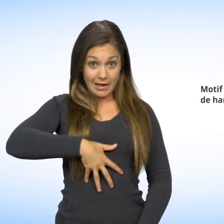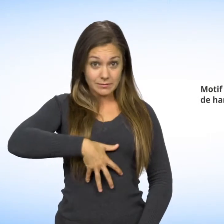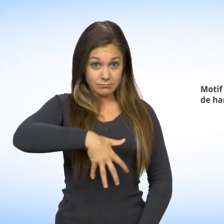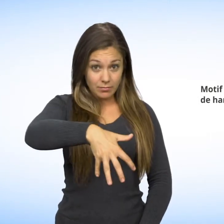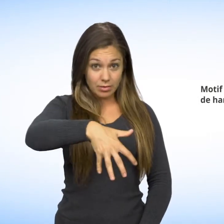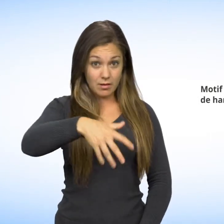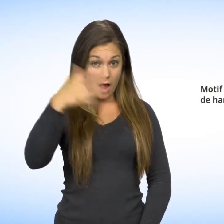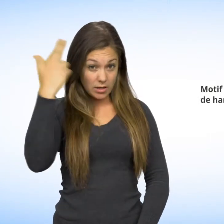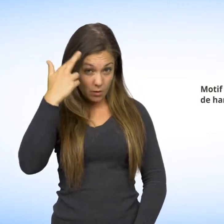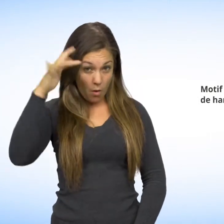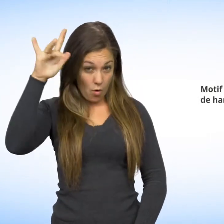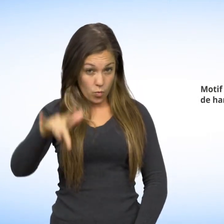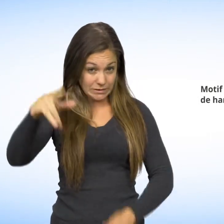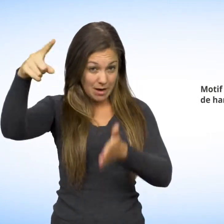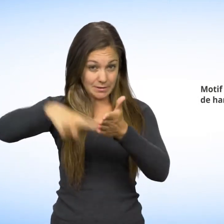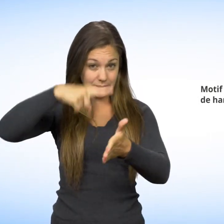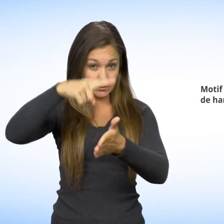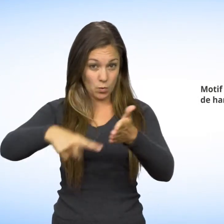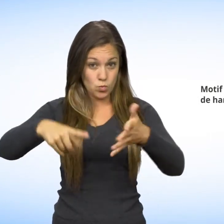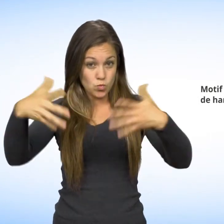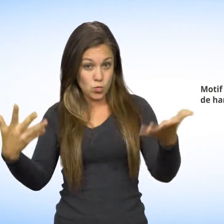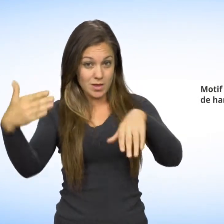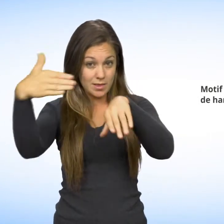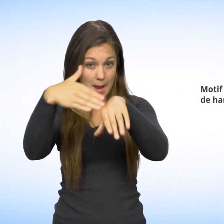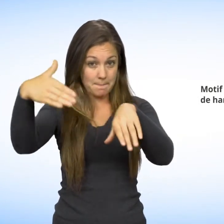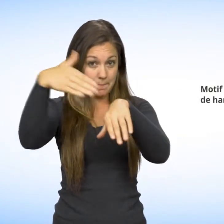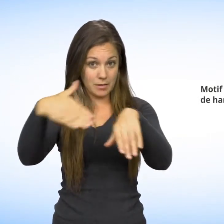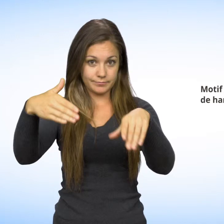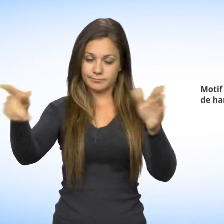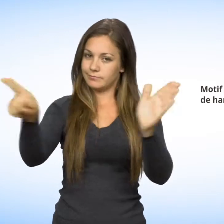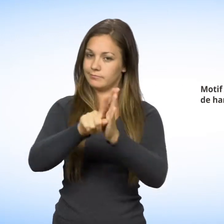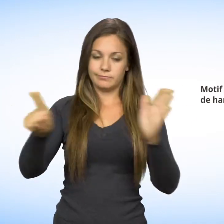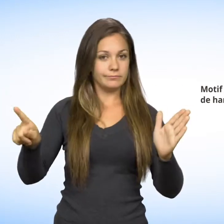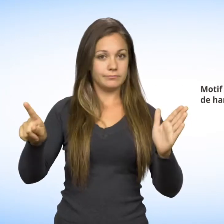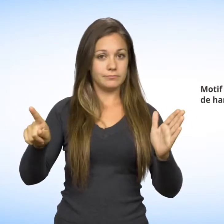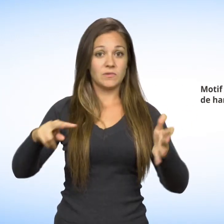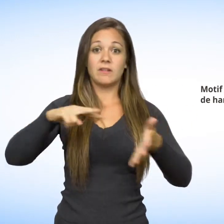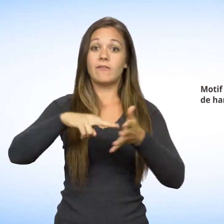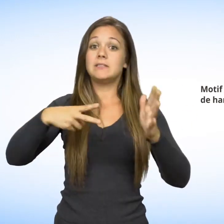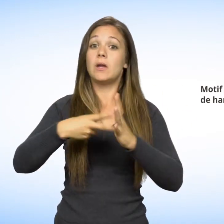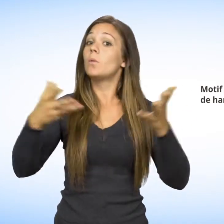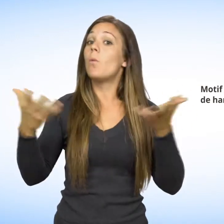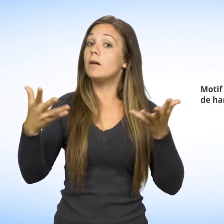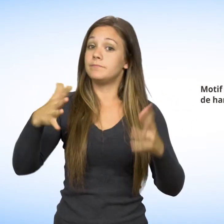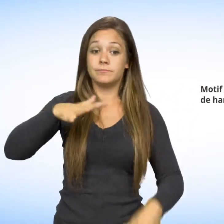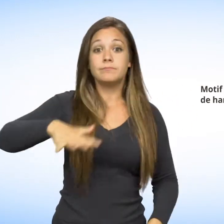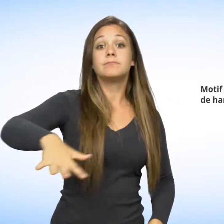La grossesse est un motif interdit de discrimination et de harcèlement. Cela signifie qu'on ne